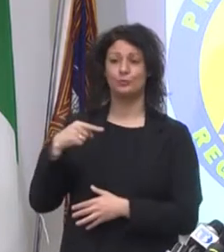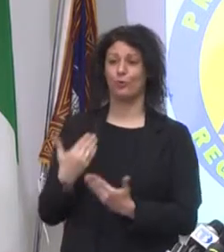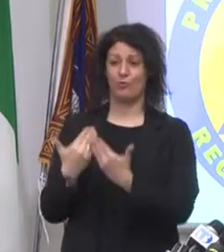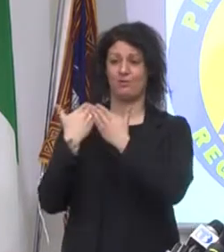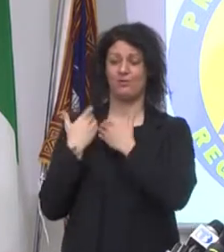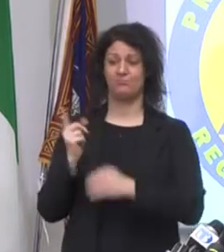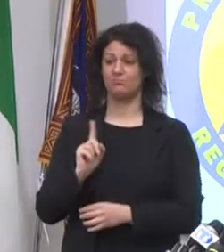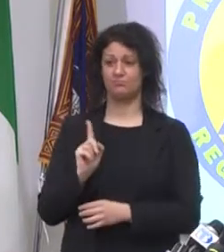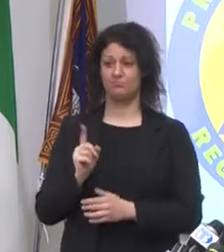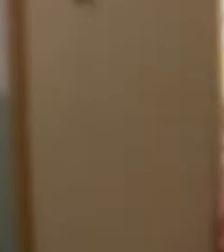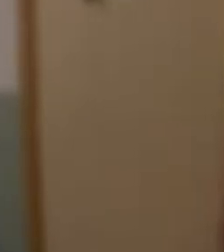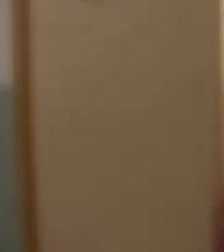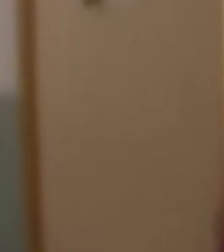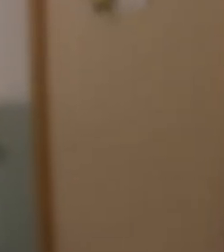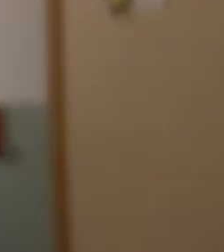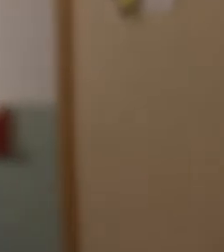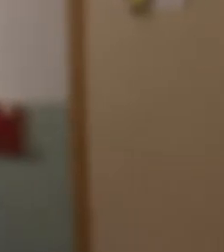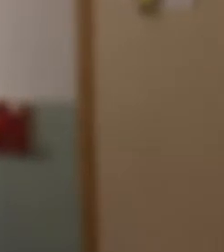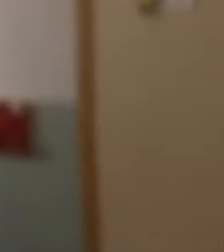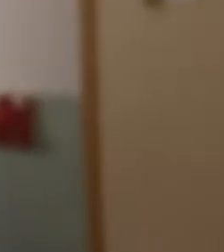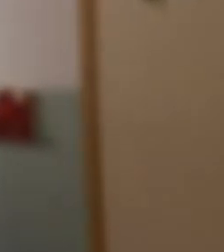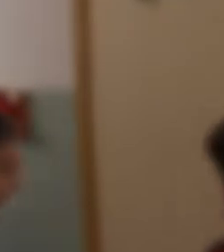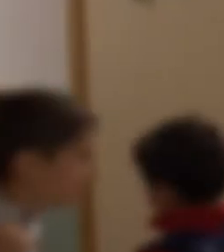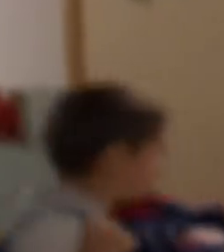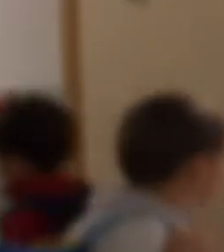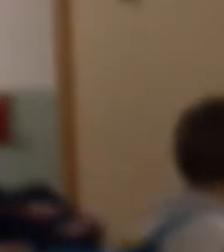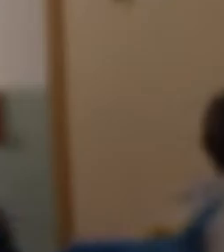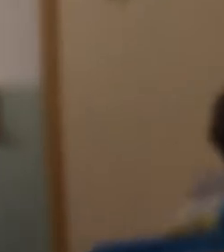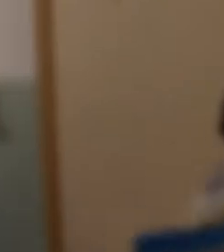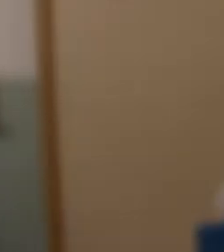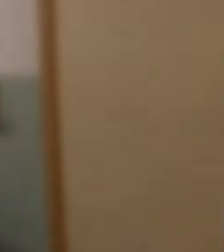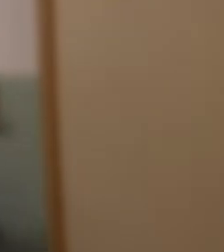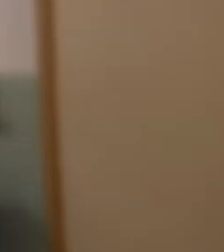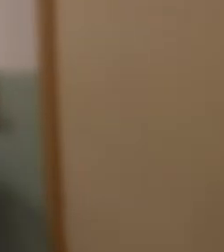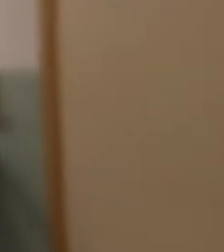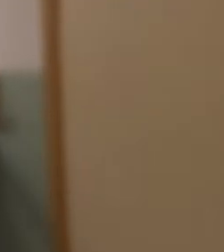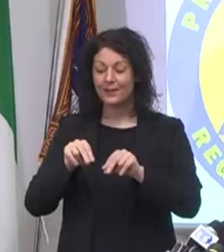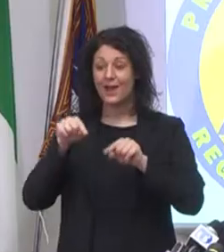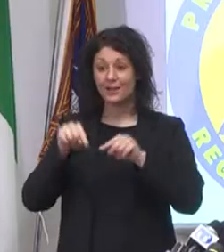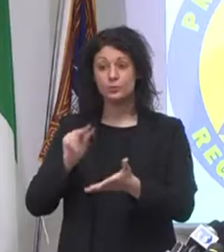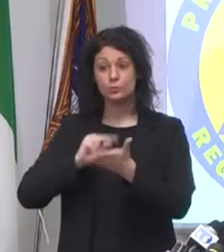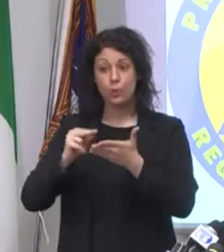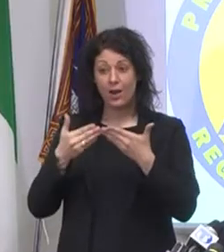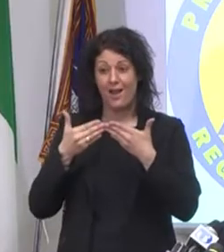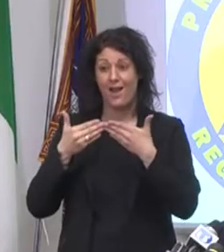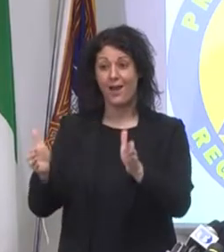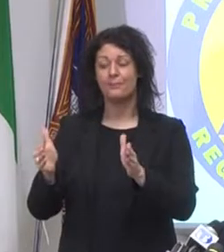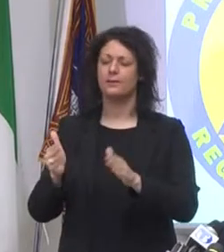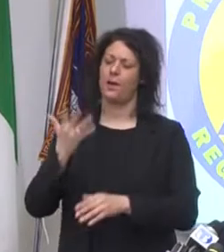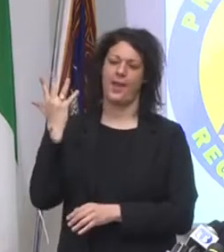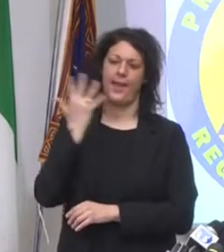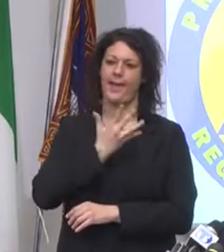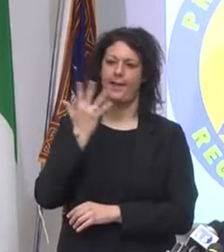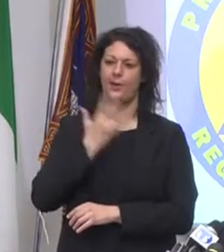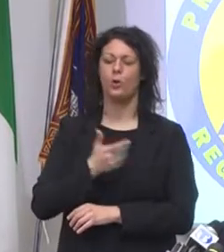e non può aprire le scuole. Al riguardo, Zaia porta avanti la sua convinzione che riaprire le scuole sarebbe un errore. Perché significa